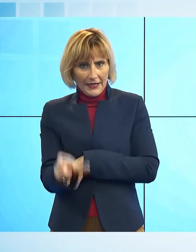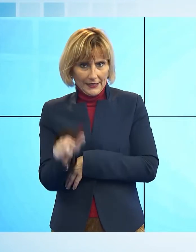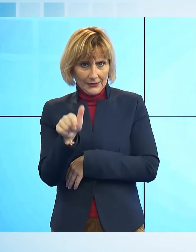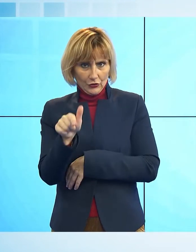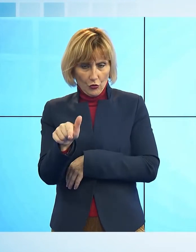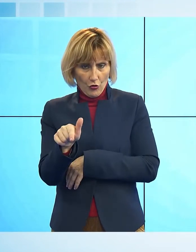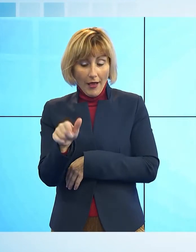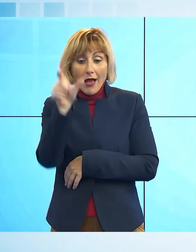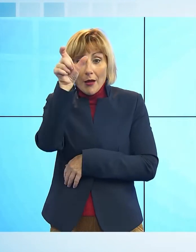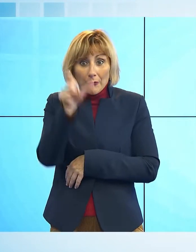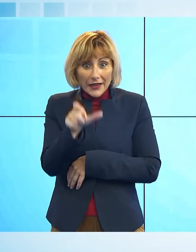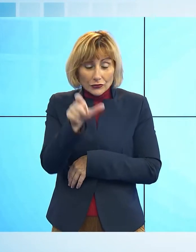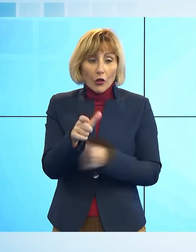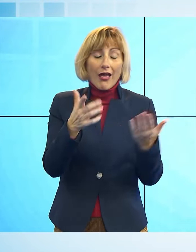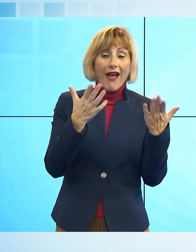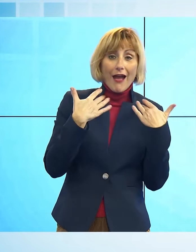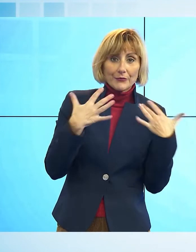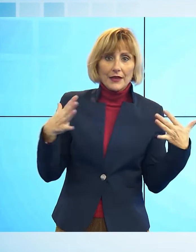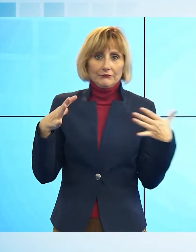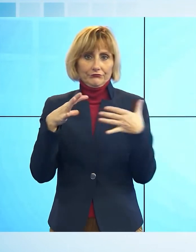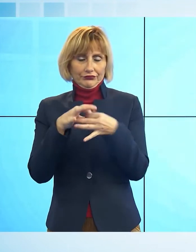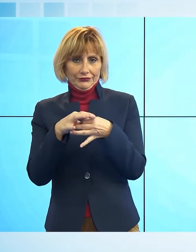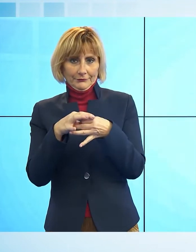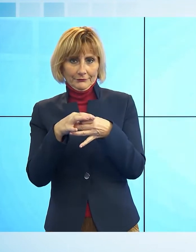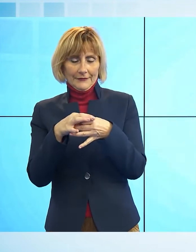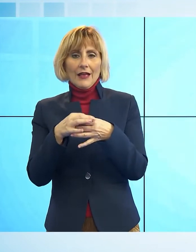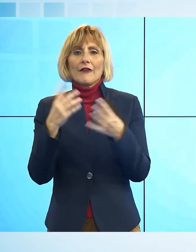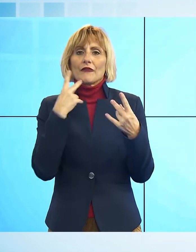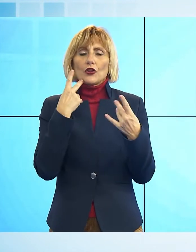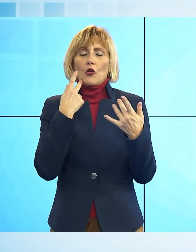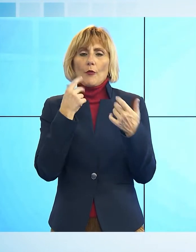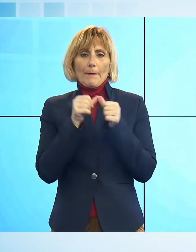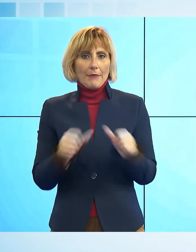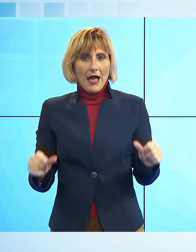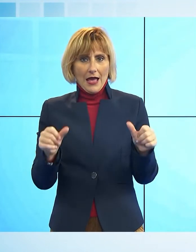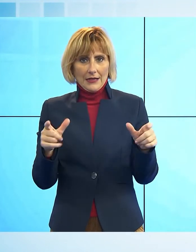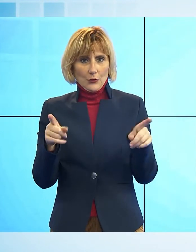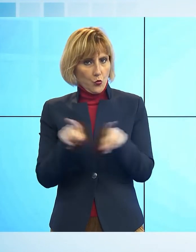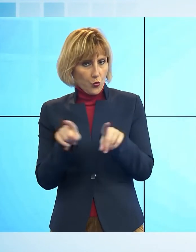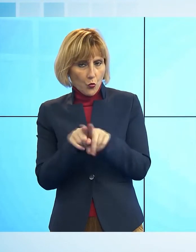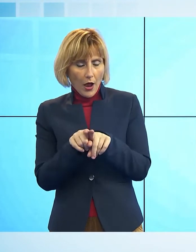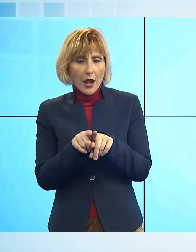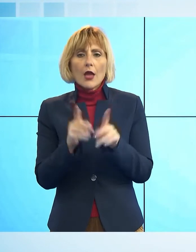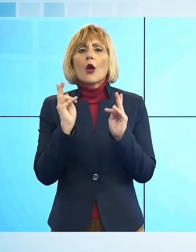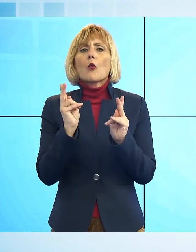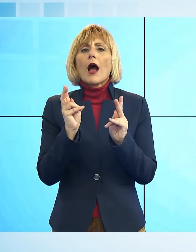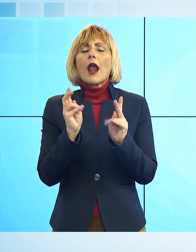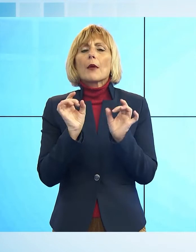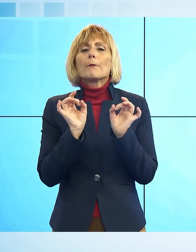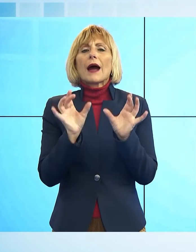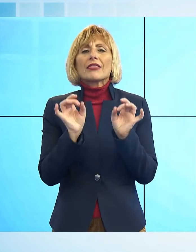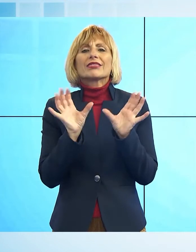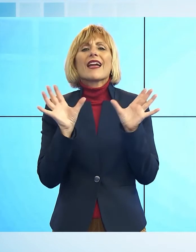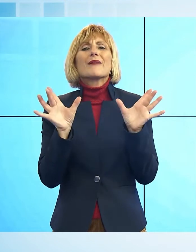è legata all'ambiente, alla nostra casa comune. Quello che la pandemia ci ha insegnato è che veramente